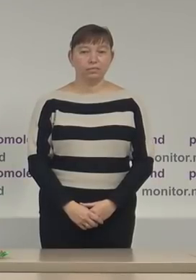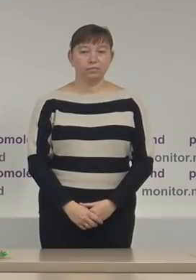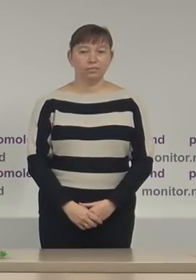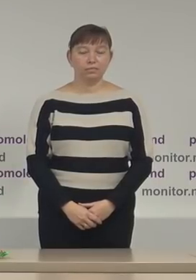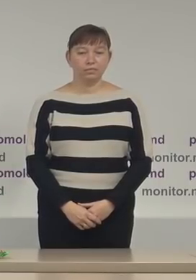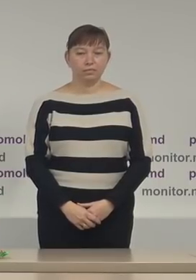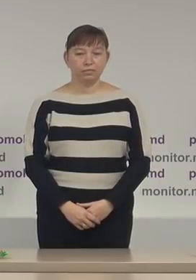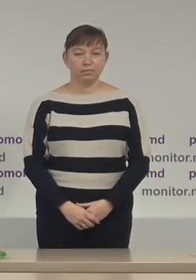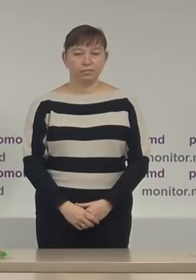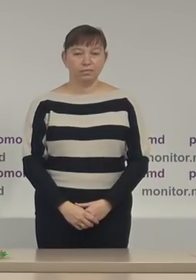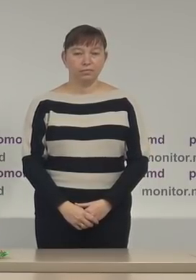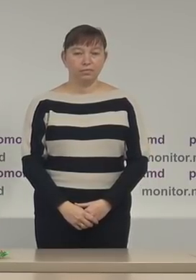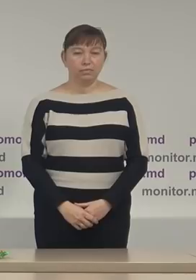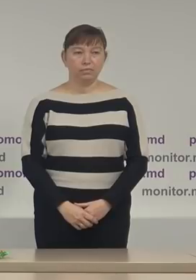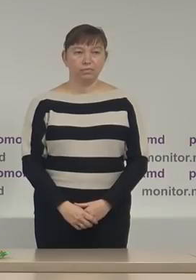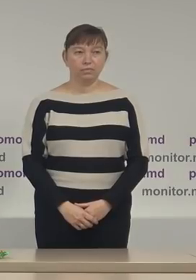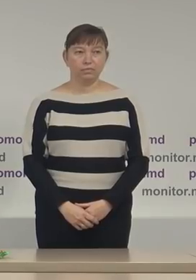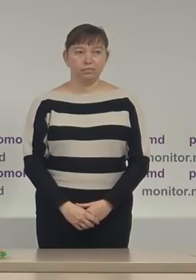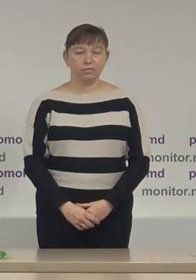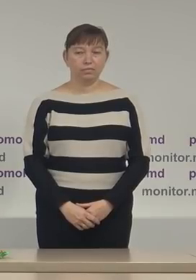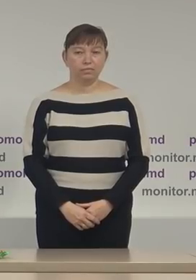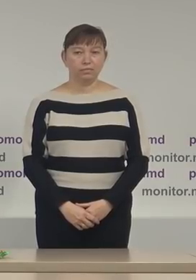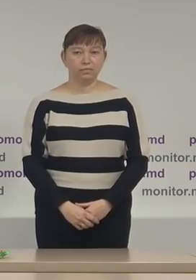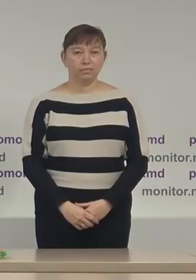Vă mulțumesc